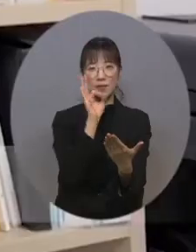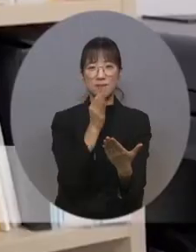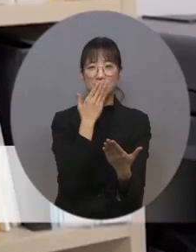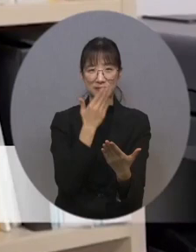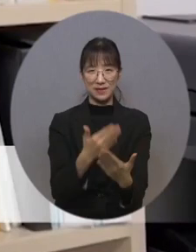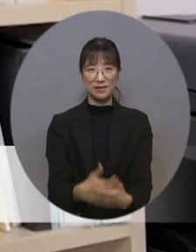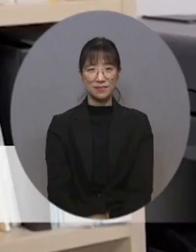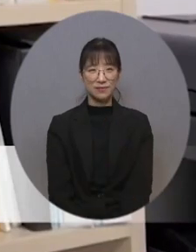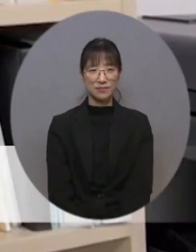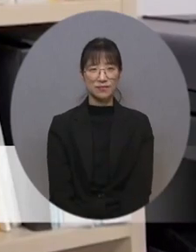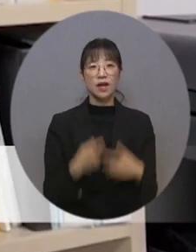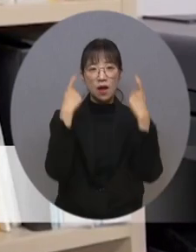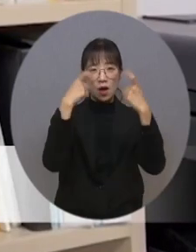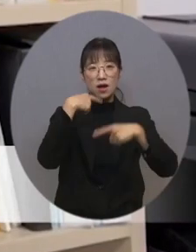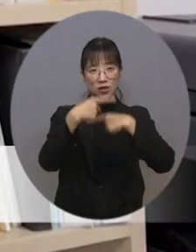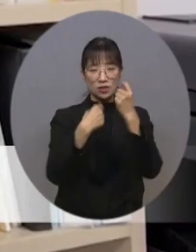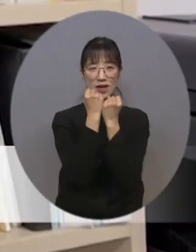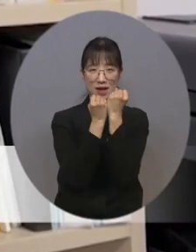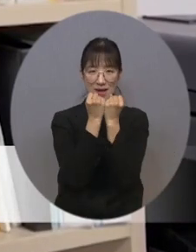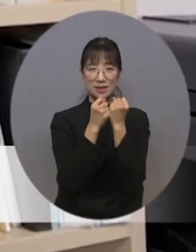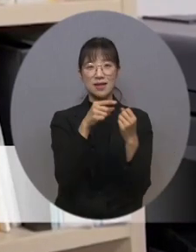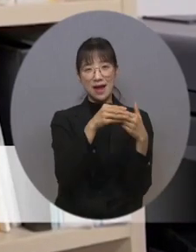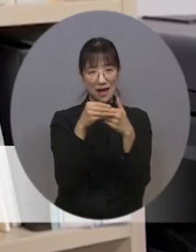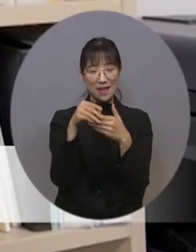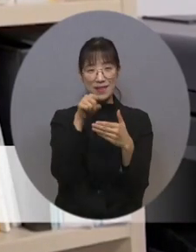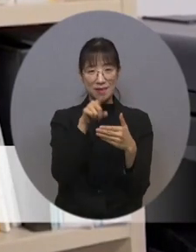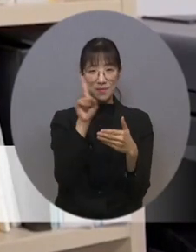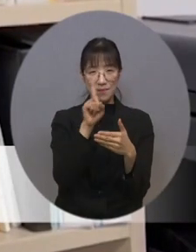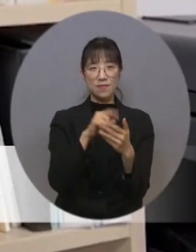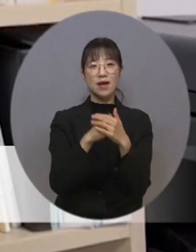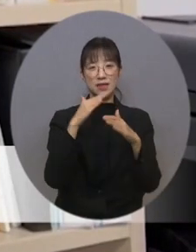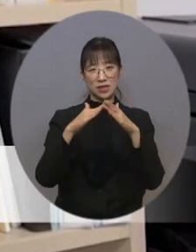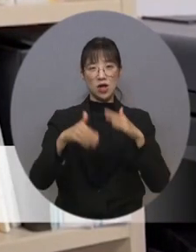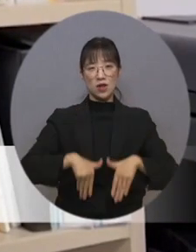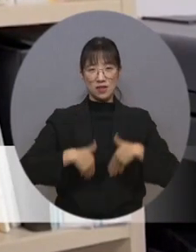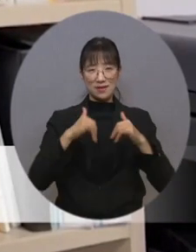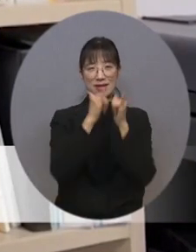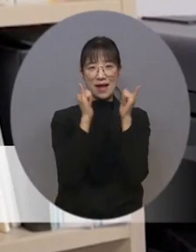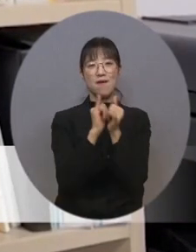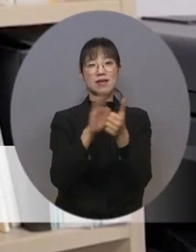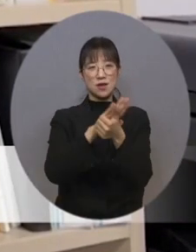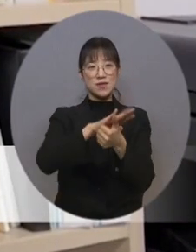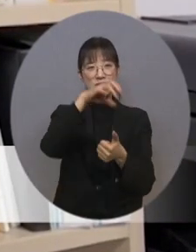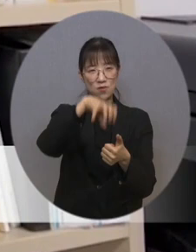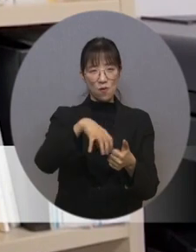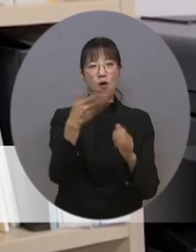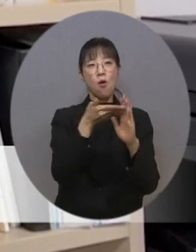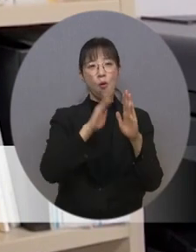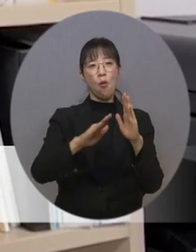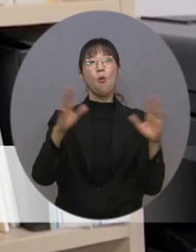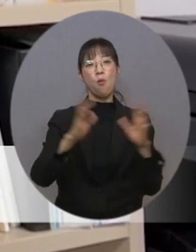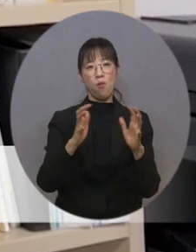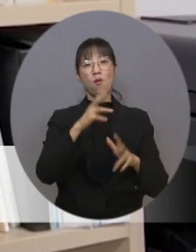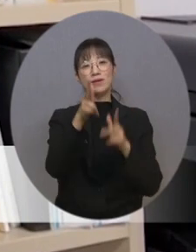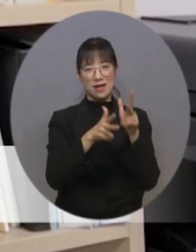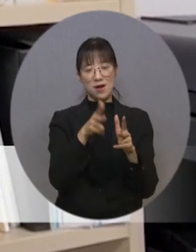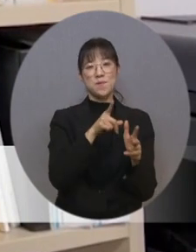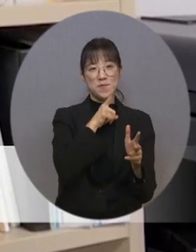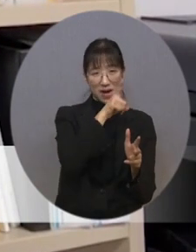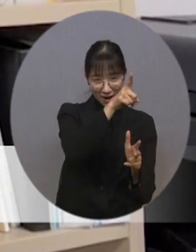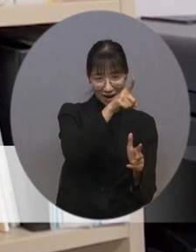관광수어 해설 안내도 등은 전남 사회서비스원 공모사업으로 진행했고 영상은 저희